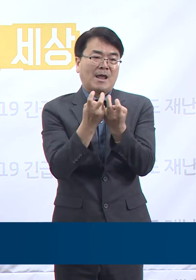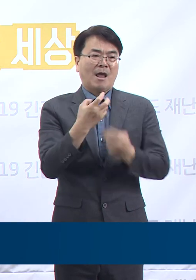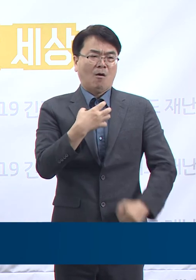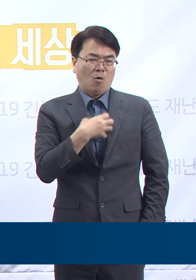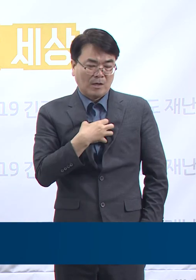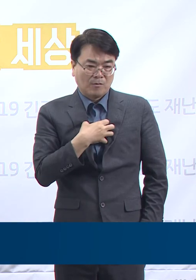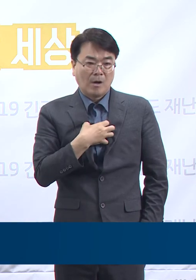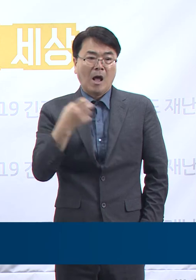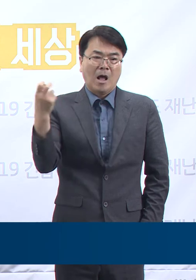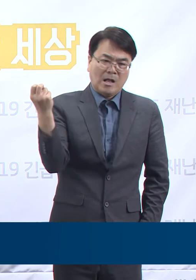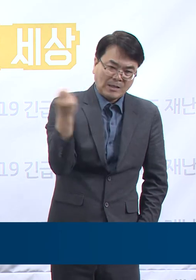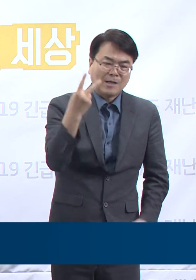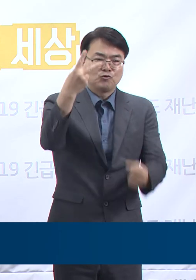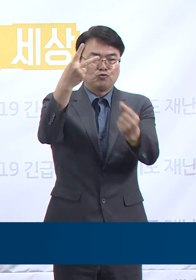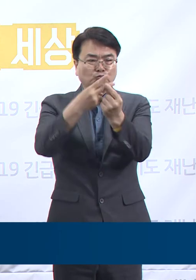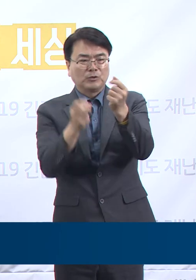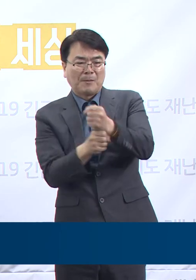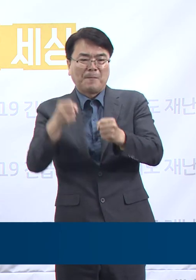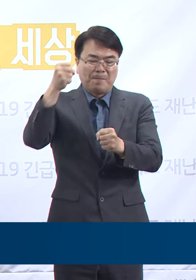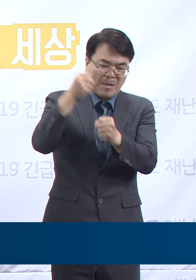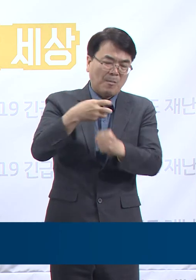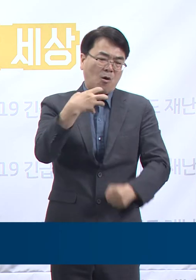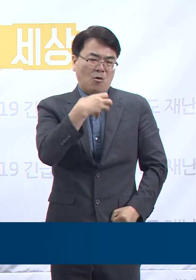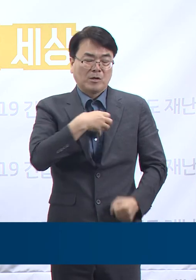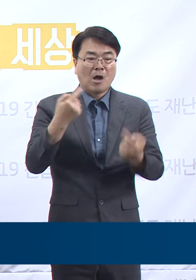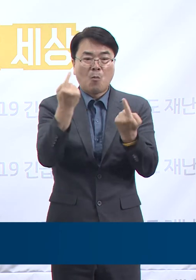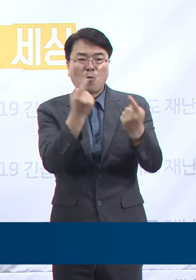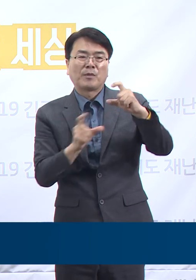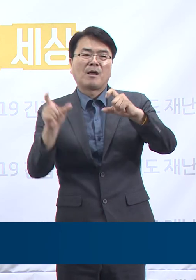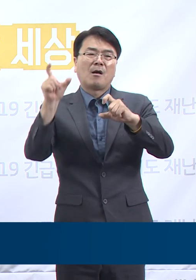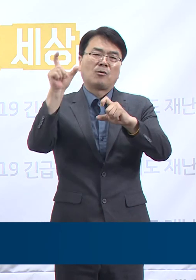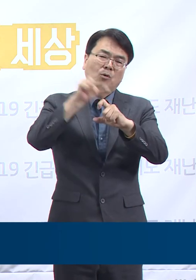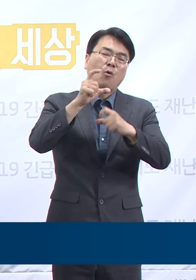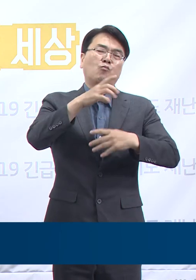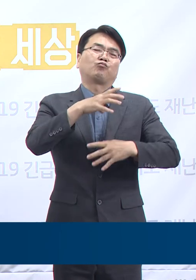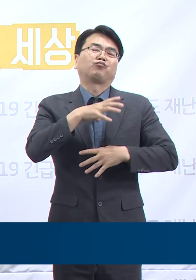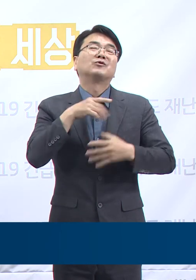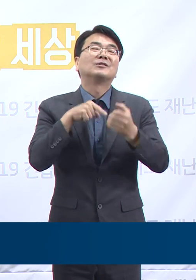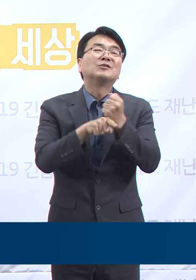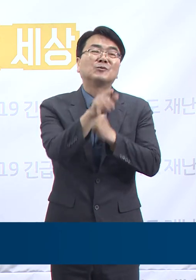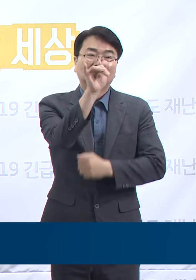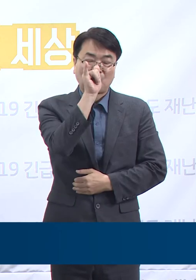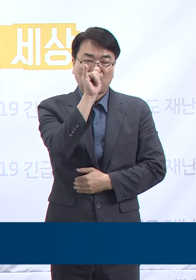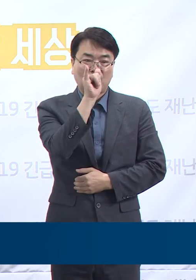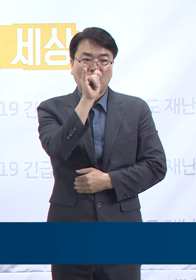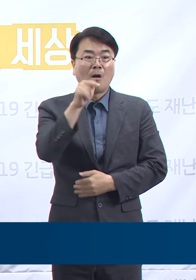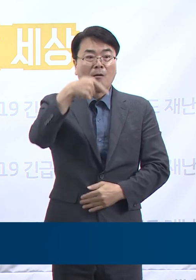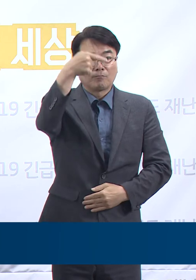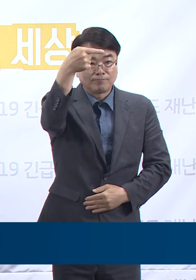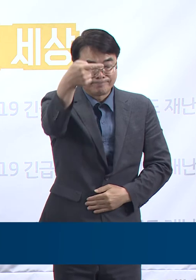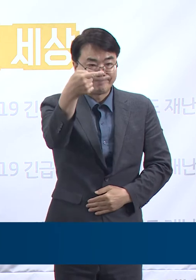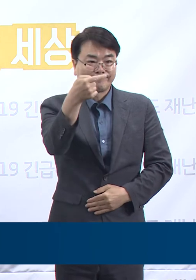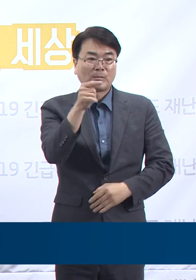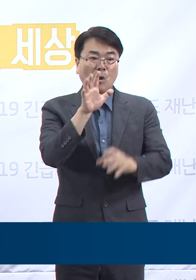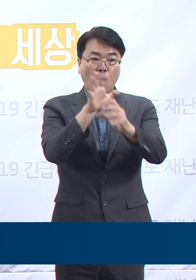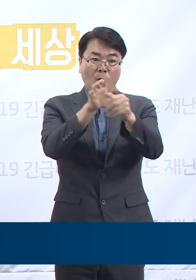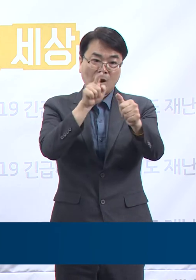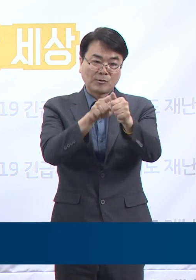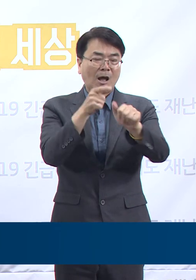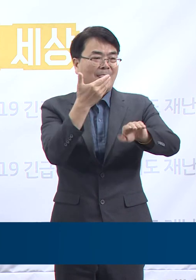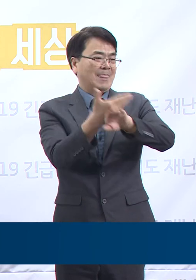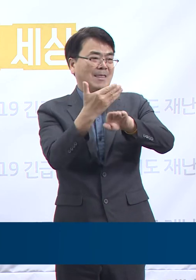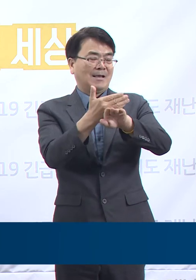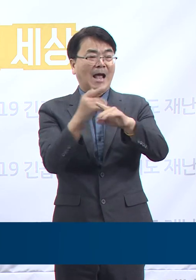감염될 수 있다는 두려움 3.46점보다 높은 것으로 나타났습니다. 반면 확진자와 달리 접촉자들은